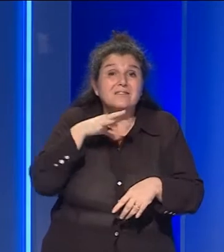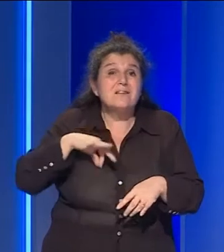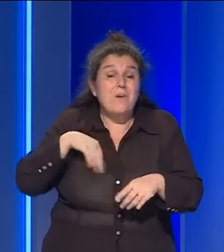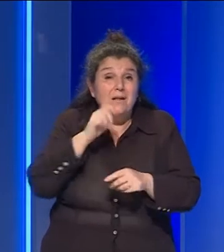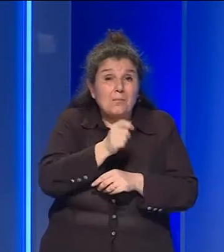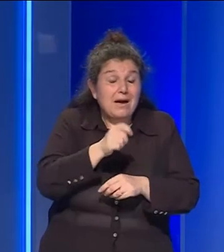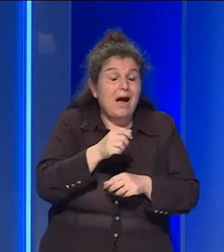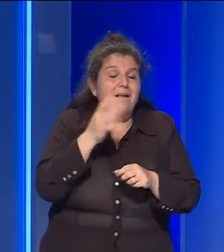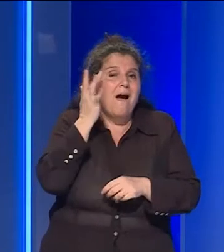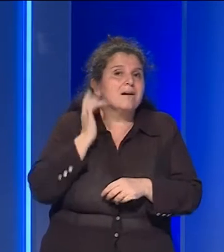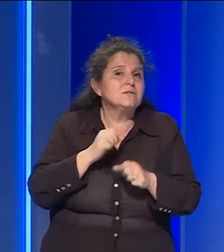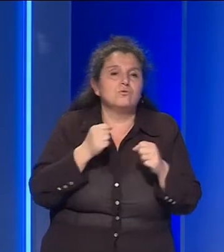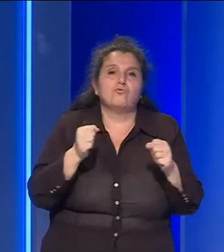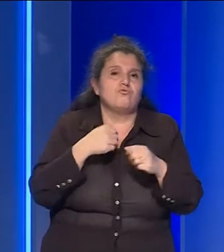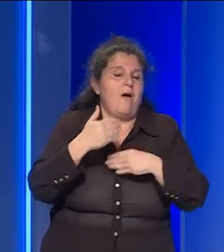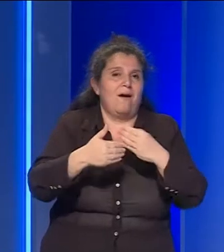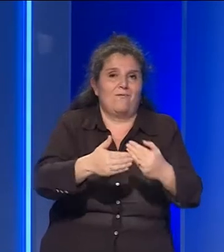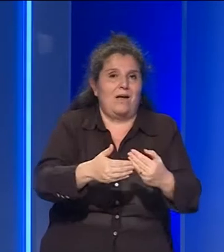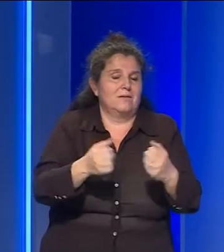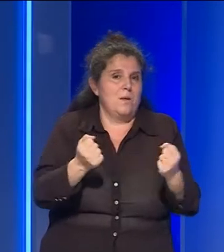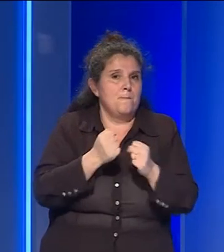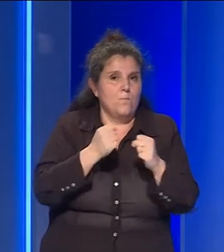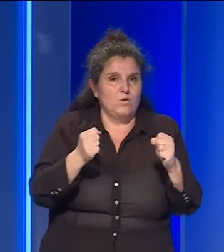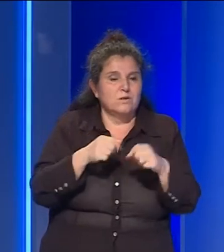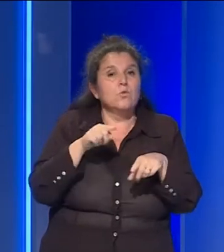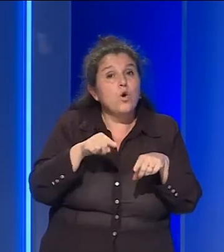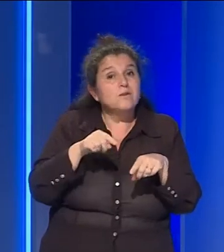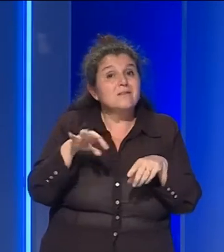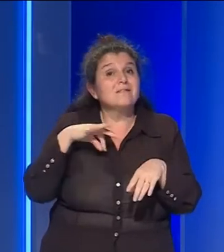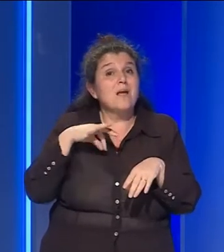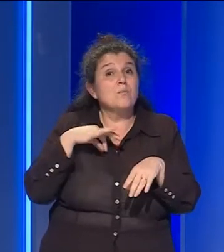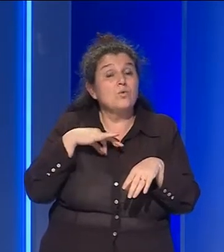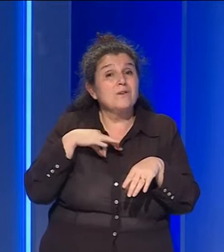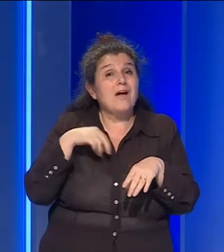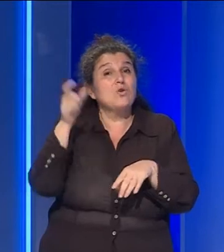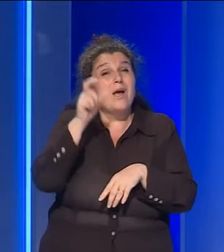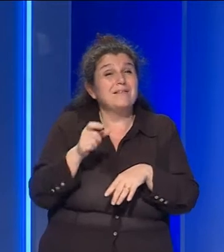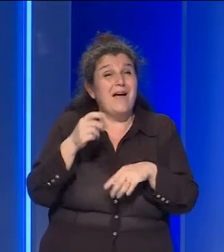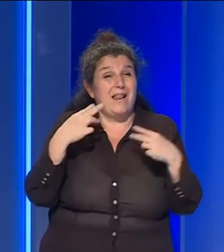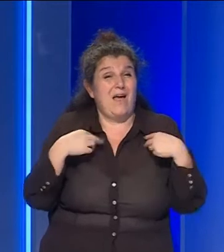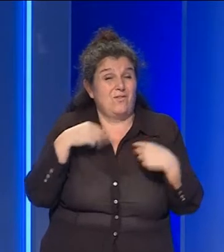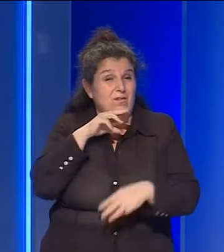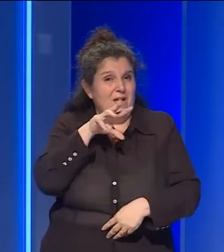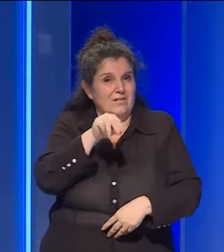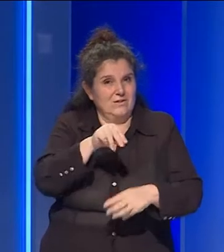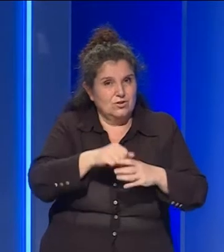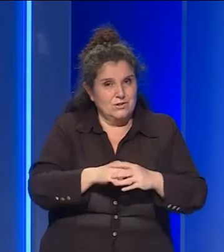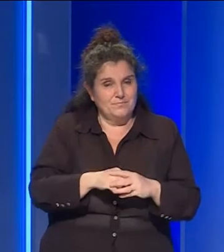riuscire più a sostenersi. Così il deputato fiorentino di Italia Viva Gabriele Toccafondi.